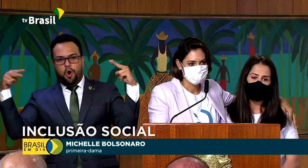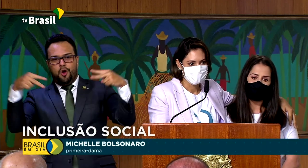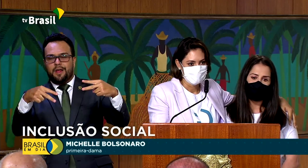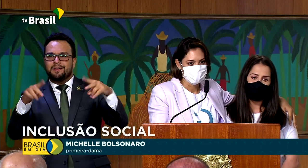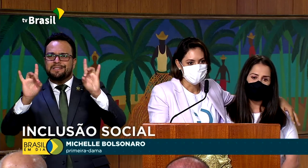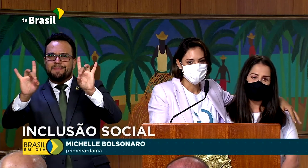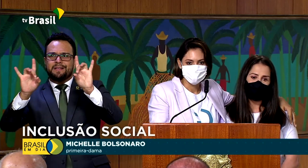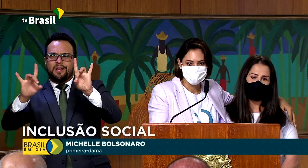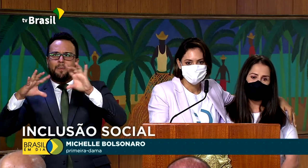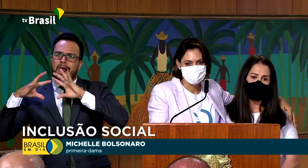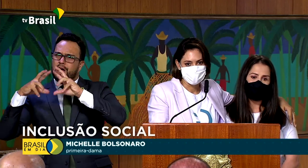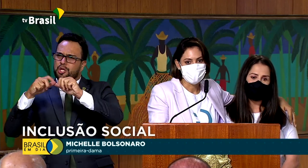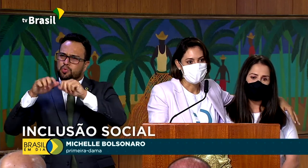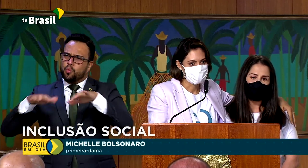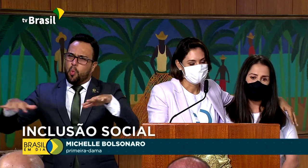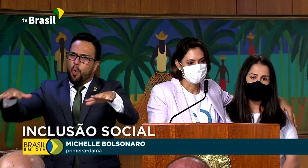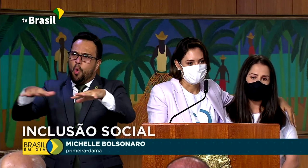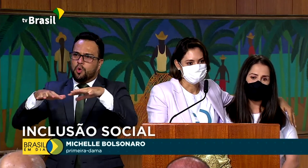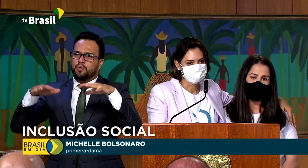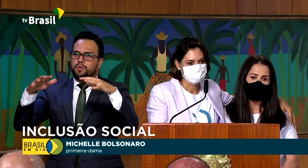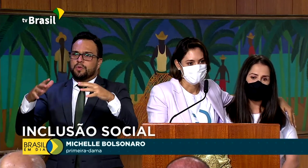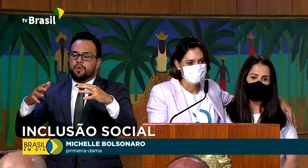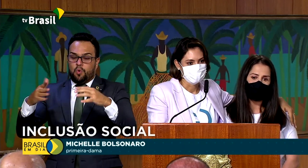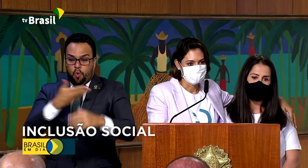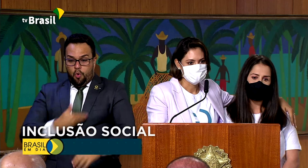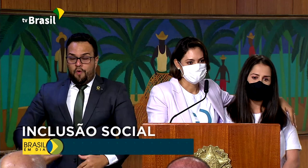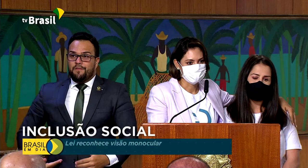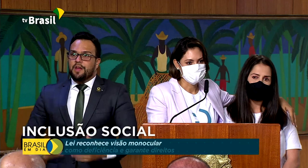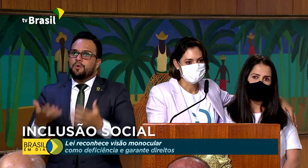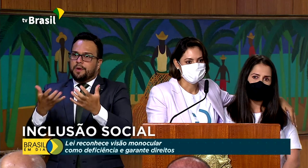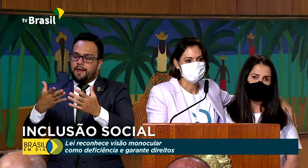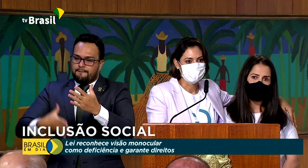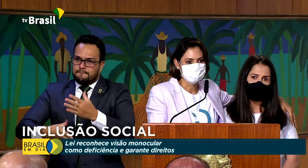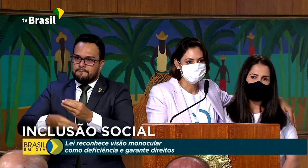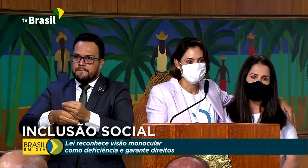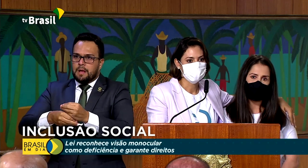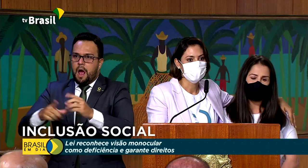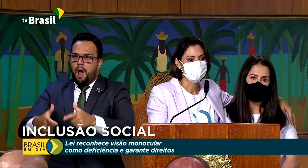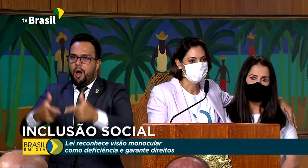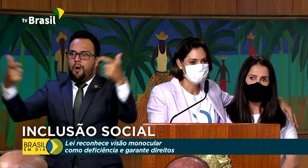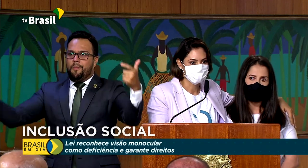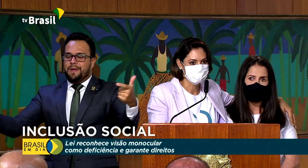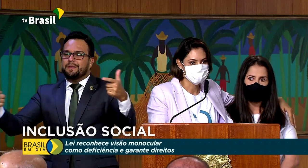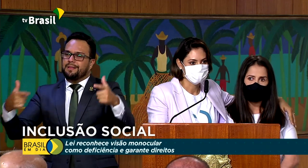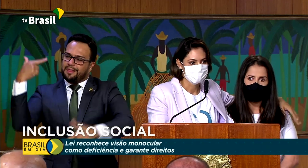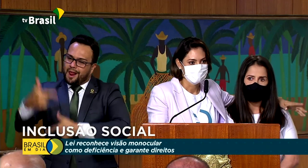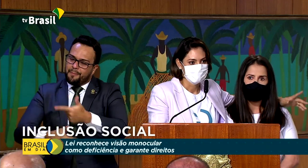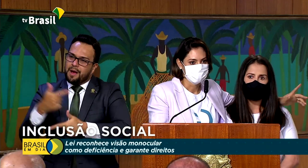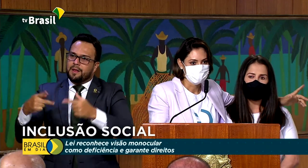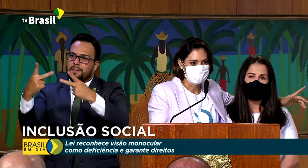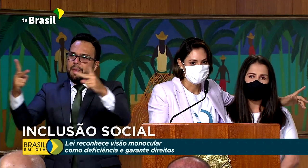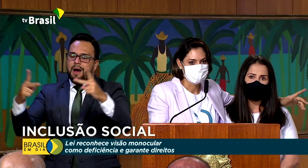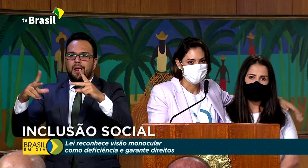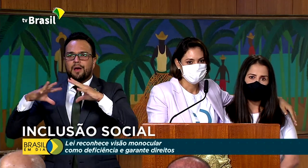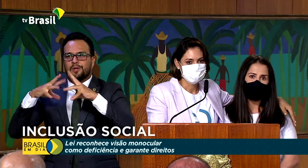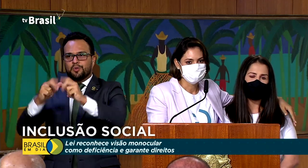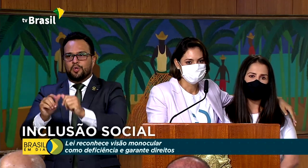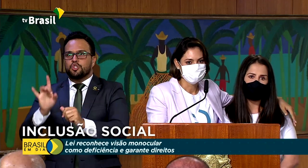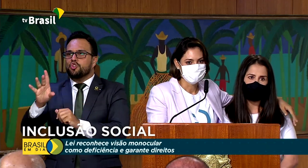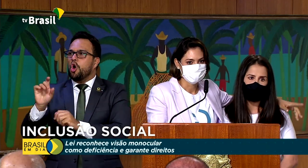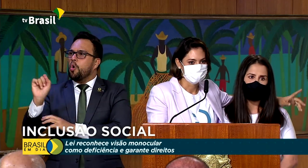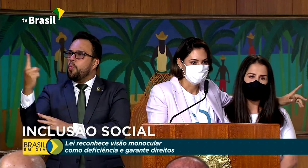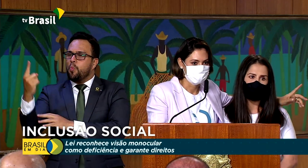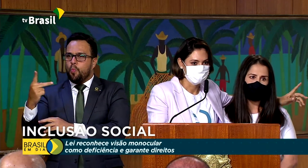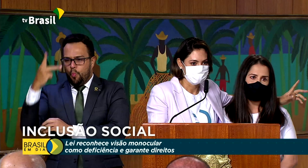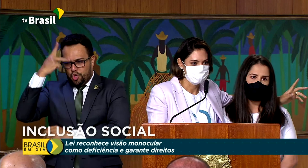todos e é um governo que quer agregar. E nós estamos aqui trabalhando para todos, não para aquele